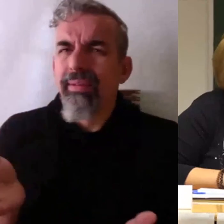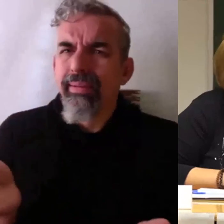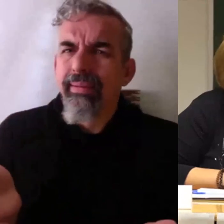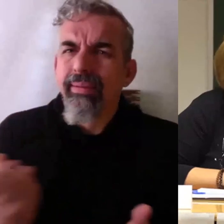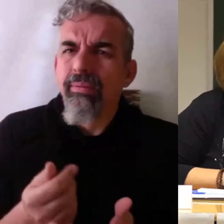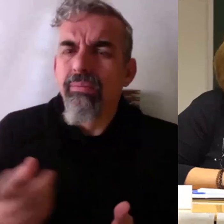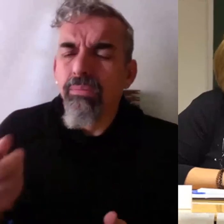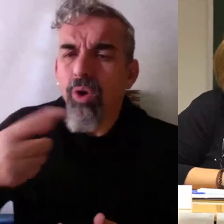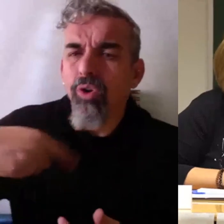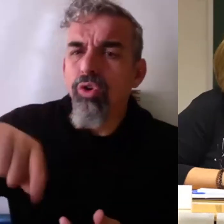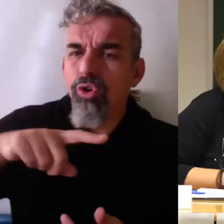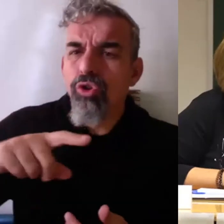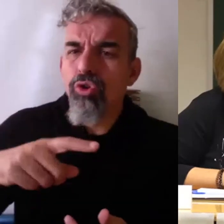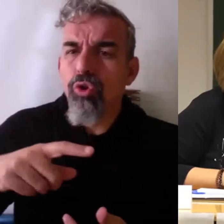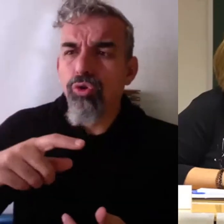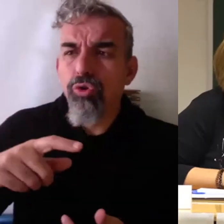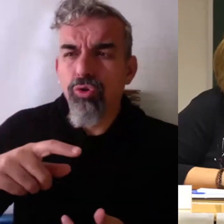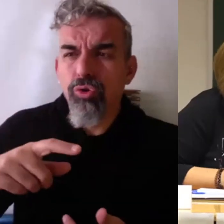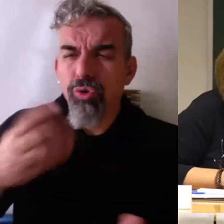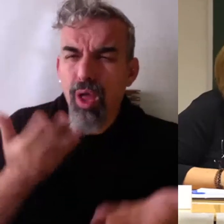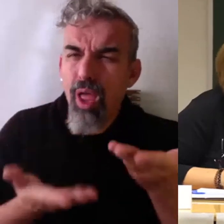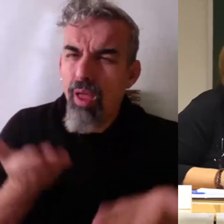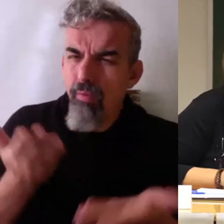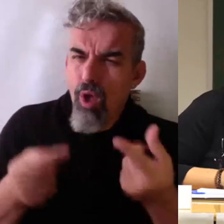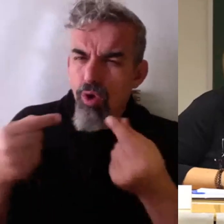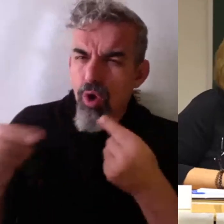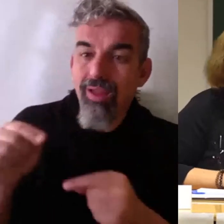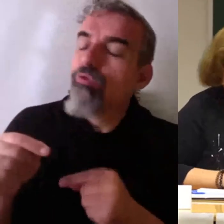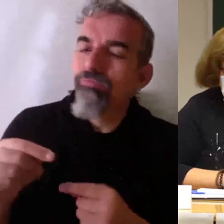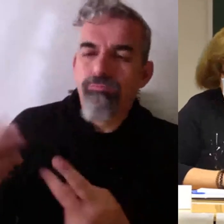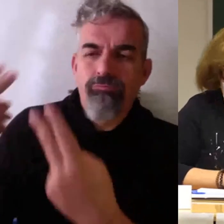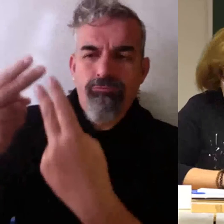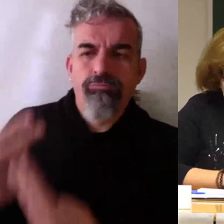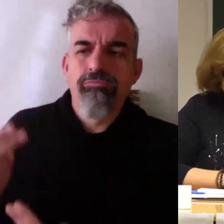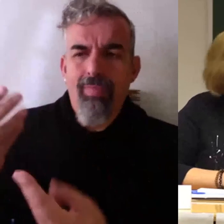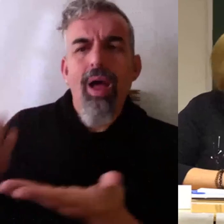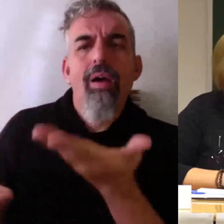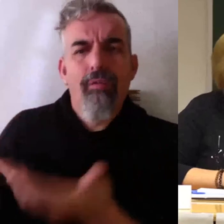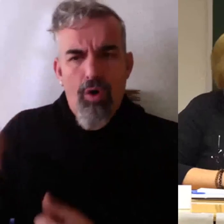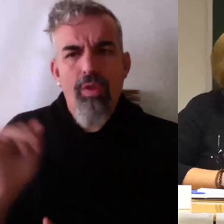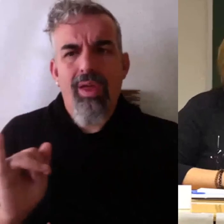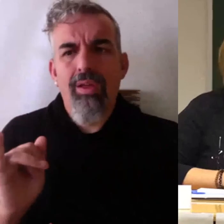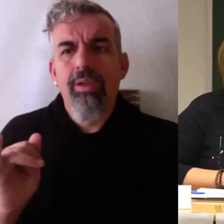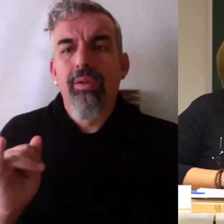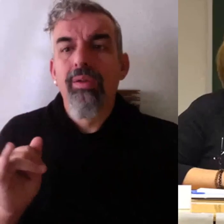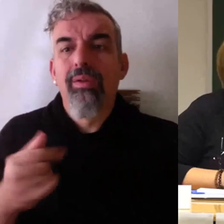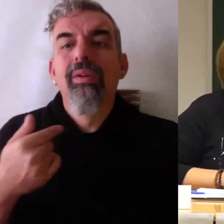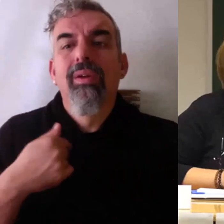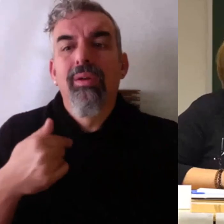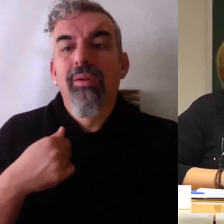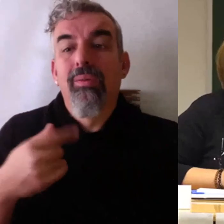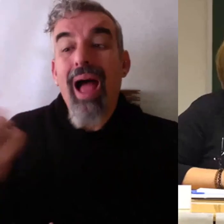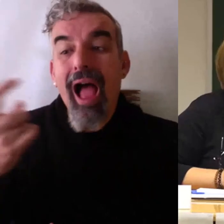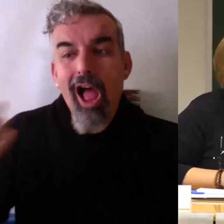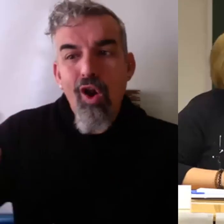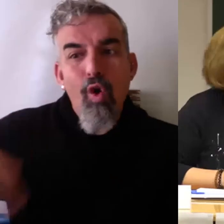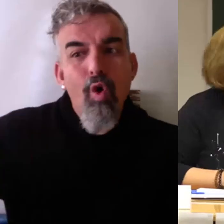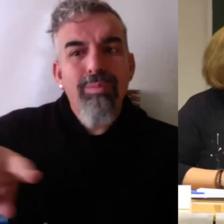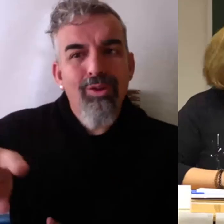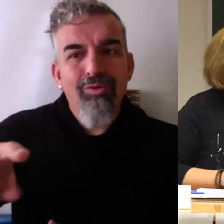nosotros también somos evaluados. Nosotros, al final de curso, también somos evaluados y somos evaluados por los alumnos.